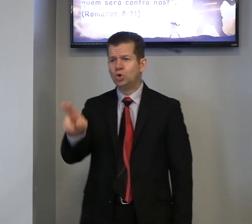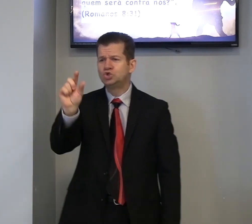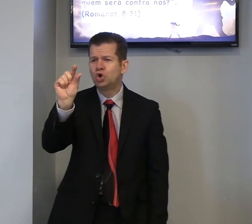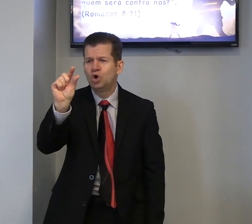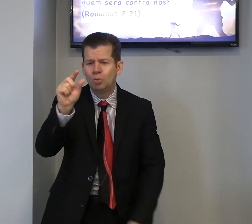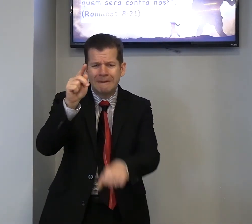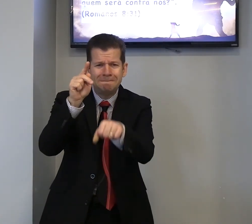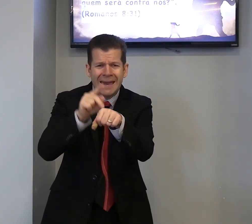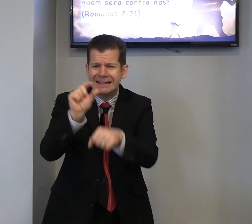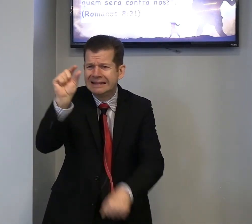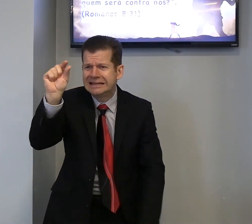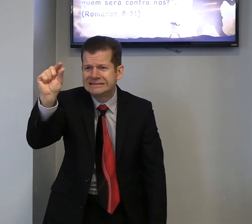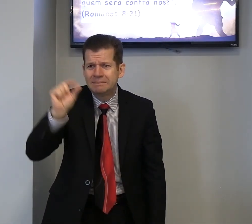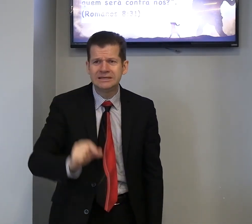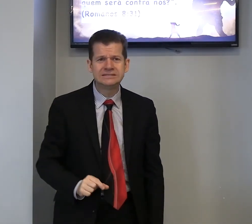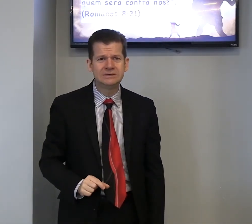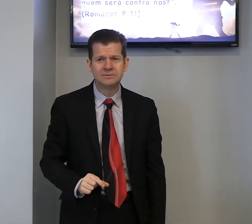usou, uma pedra, desse tamanzinho,